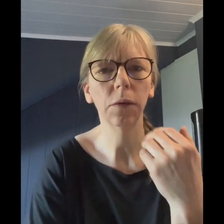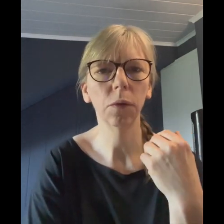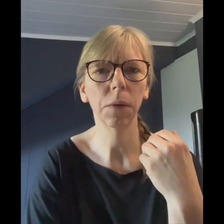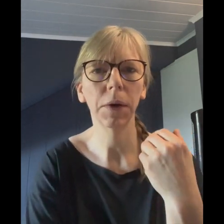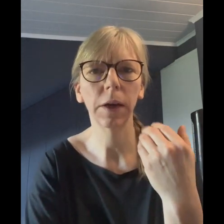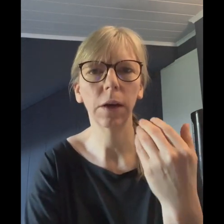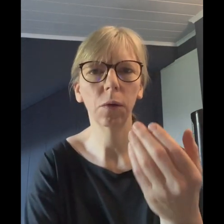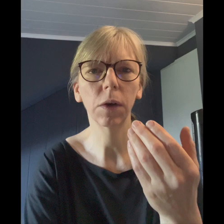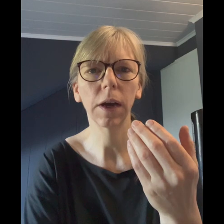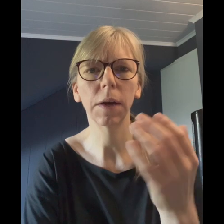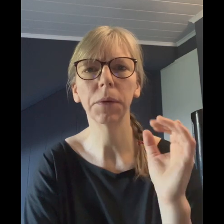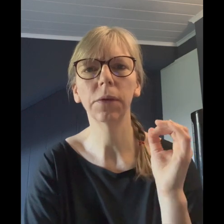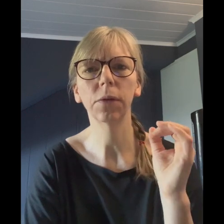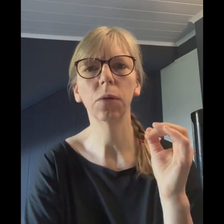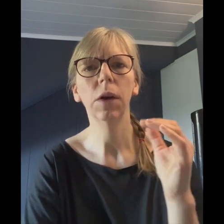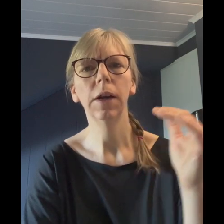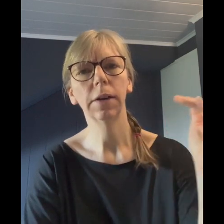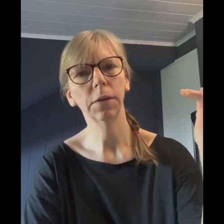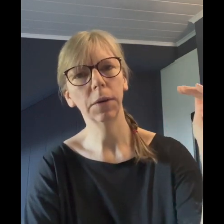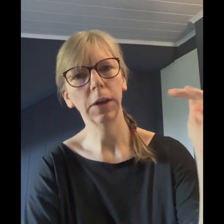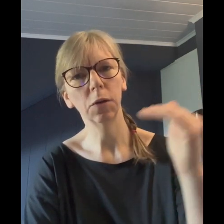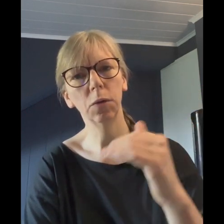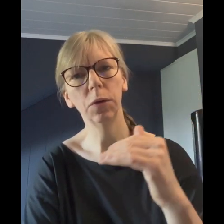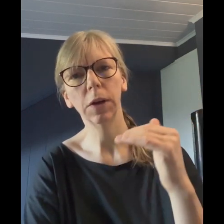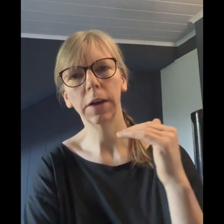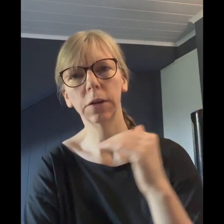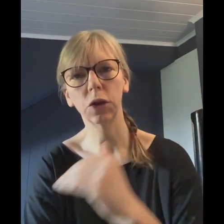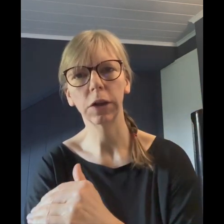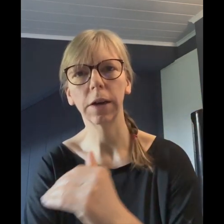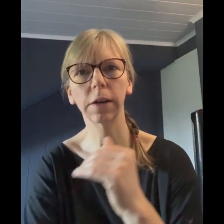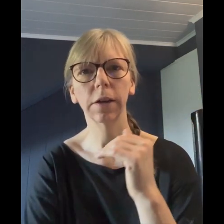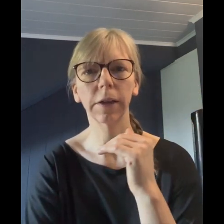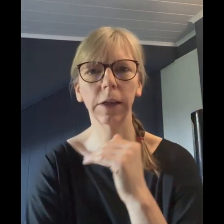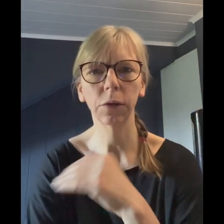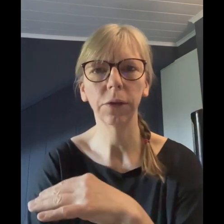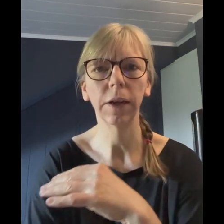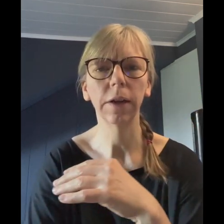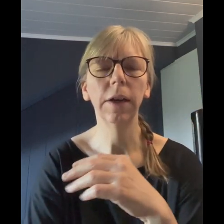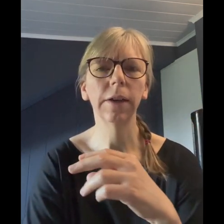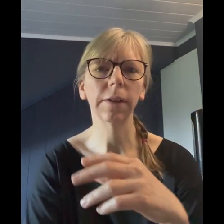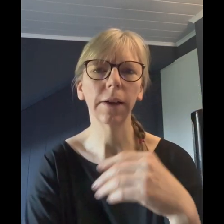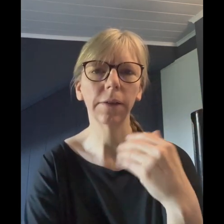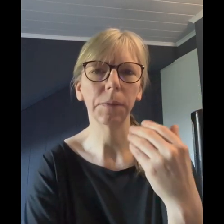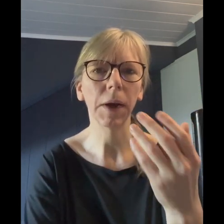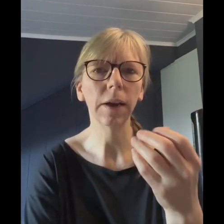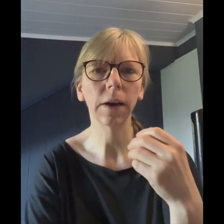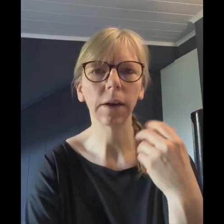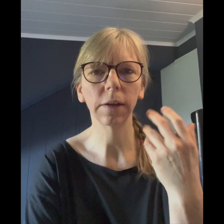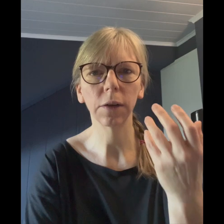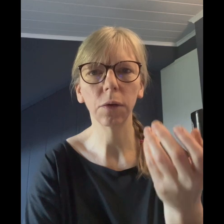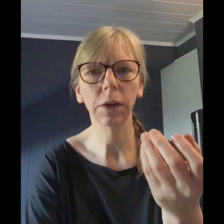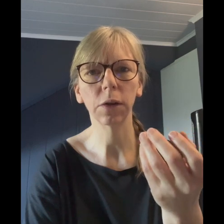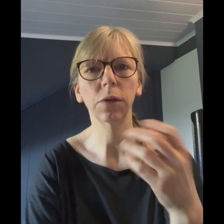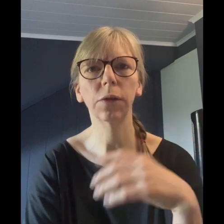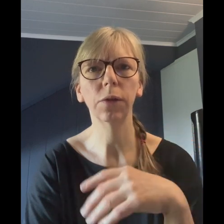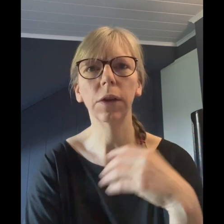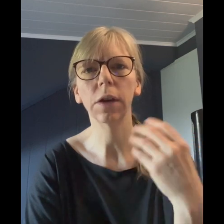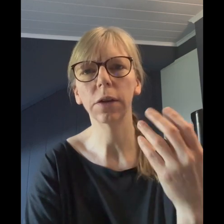oder bei Low-Carb ist es so, dass wir die Kohlenhydrate stark reduzieren. Das heißt, die Beilagen, natürlich auch die Süßigkeiten,